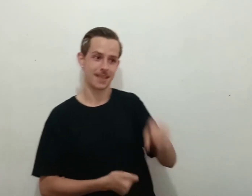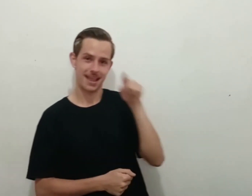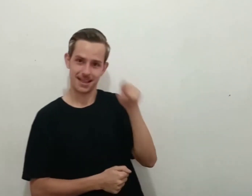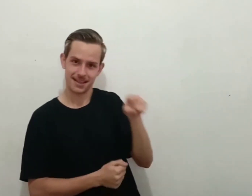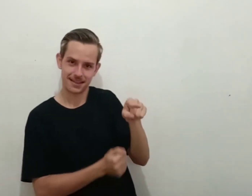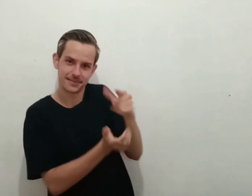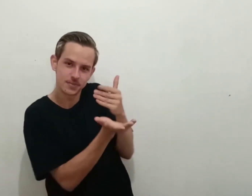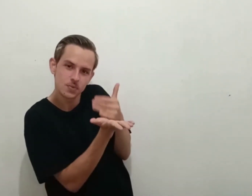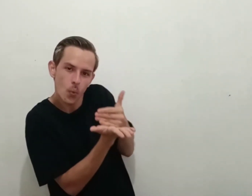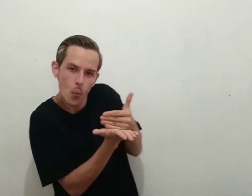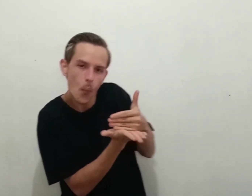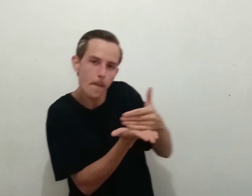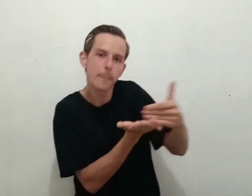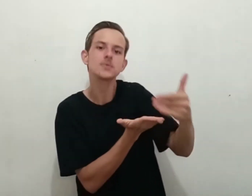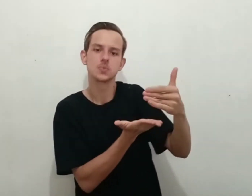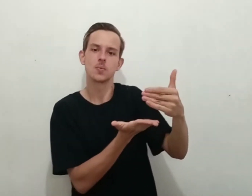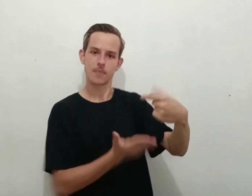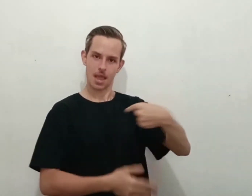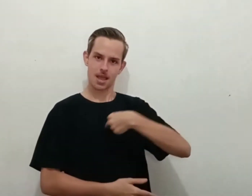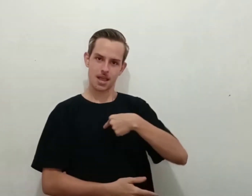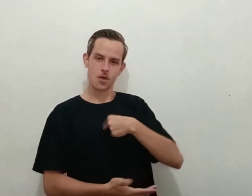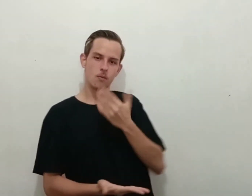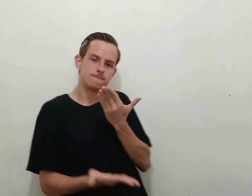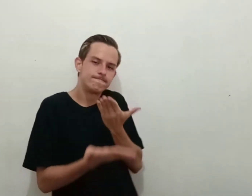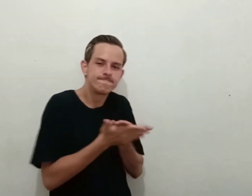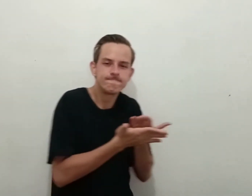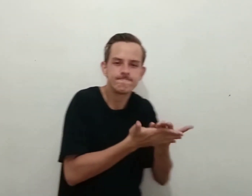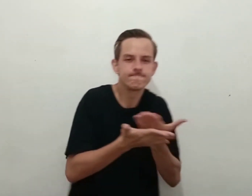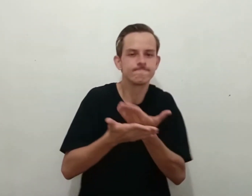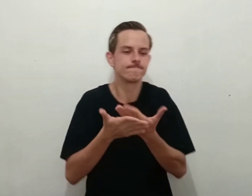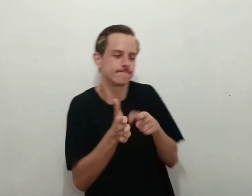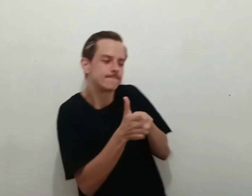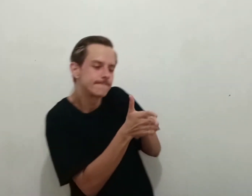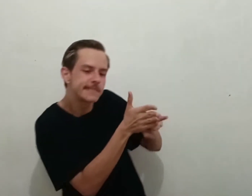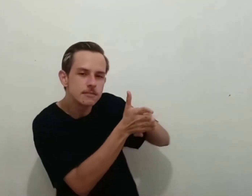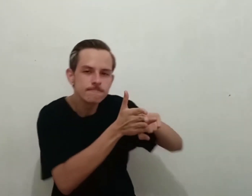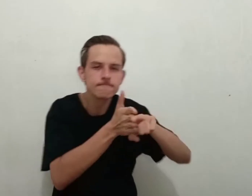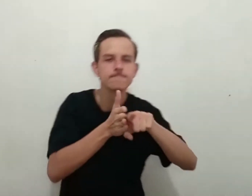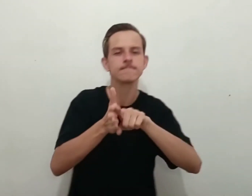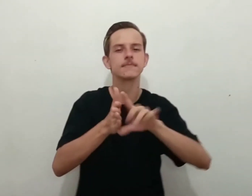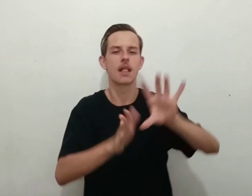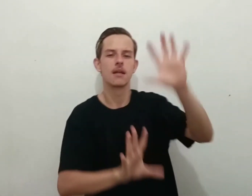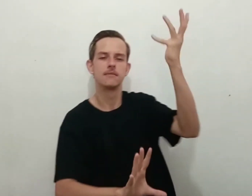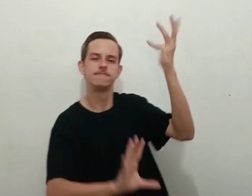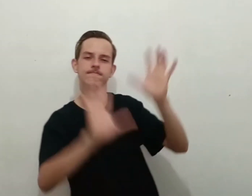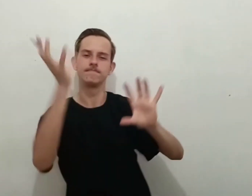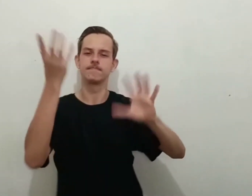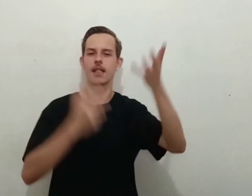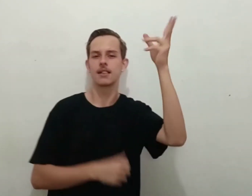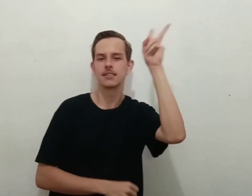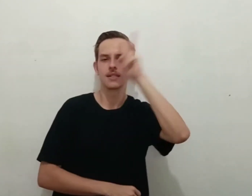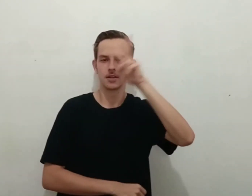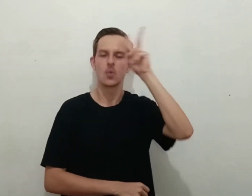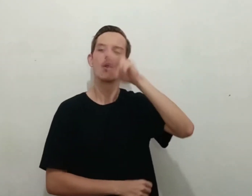Assim sendo, após fazer um estudo cuidadoso de tudo o que aconteceu